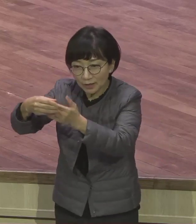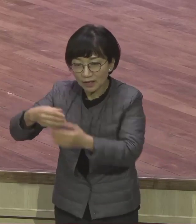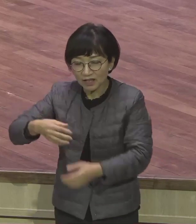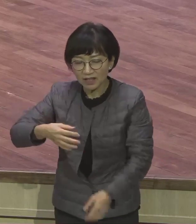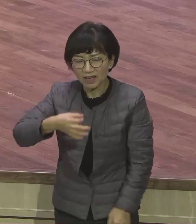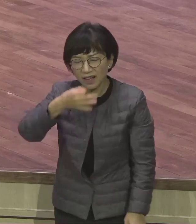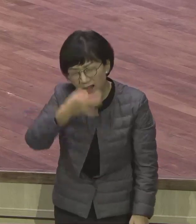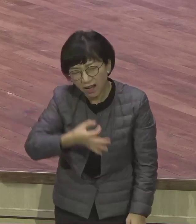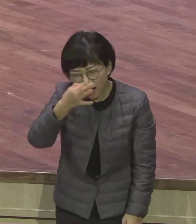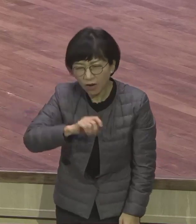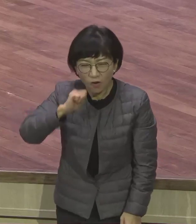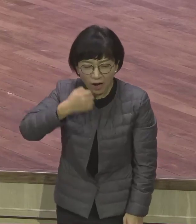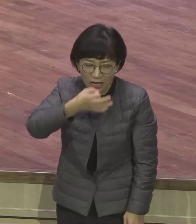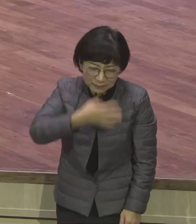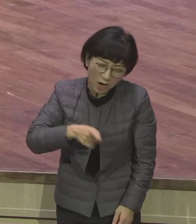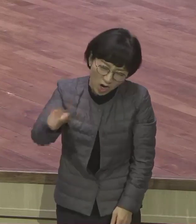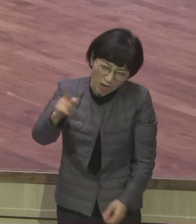갈등한다 누구 때문에 미치겠다 없어